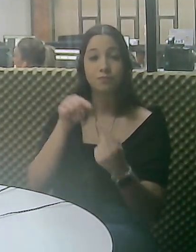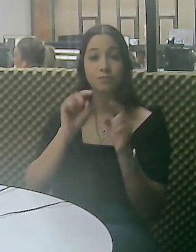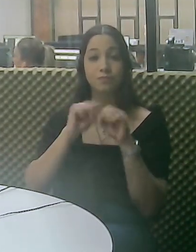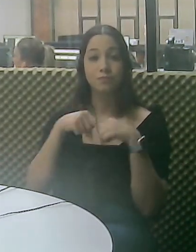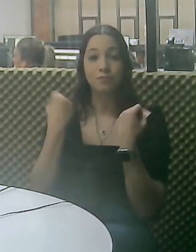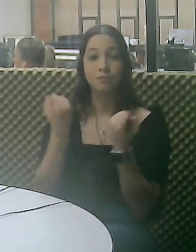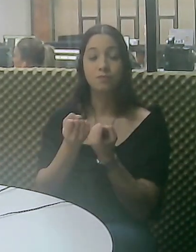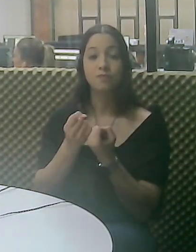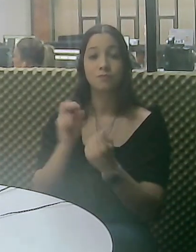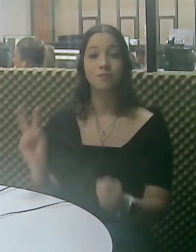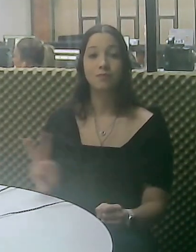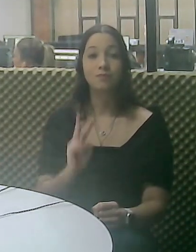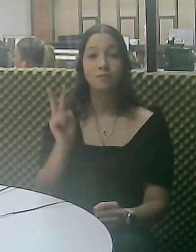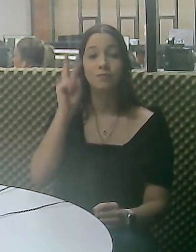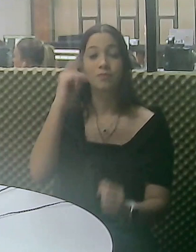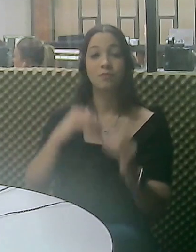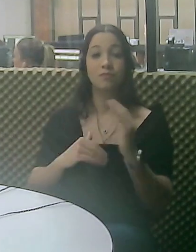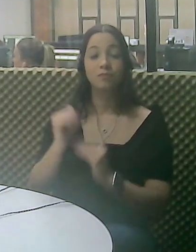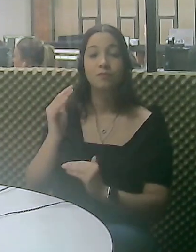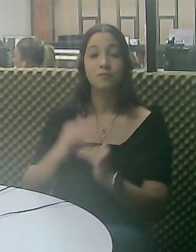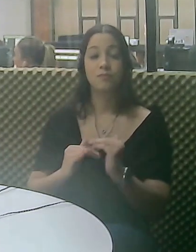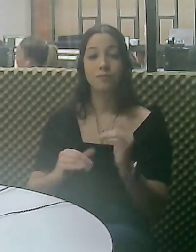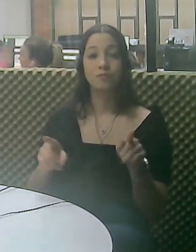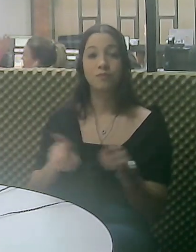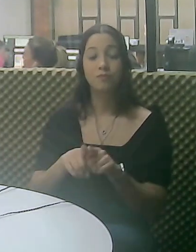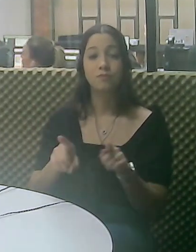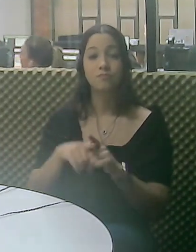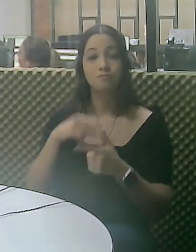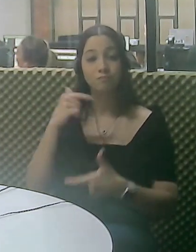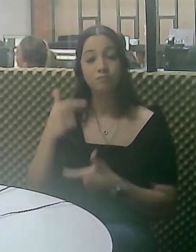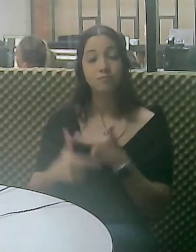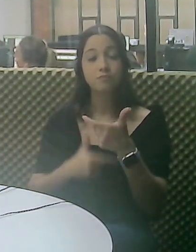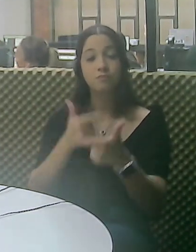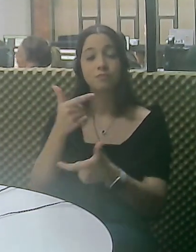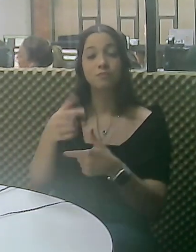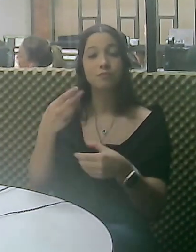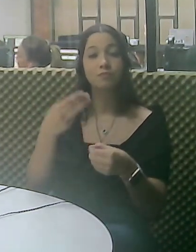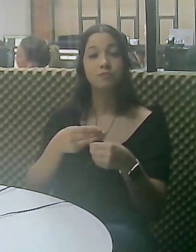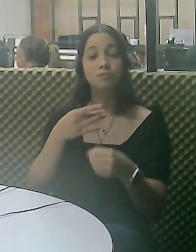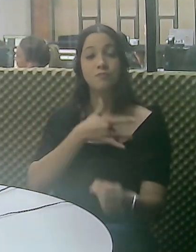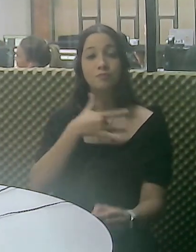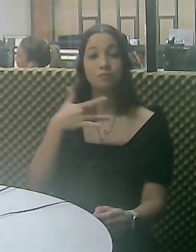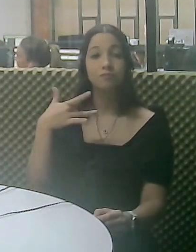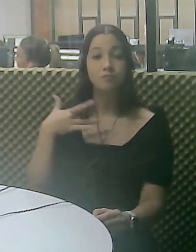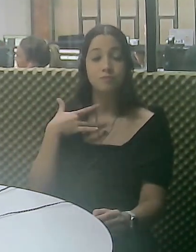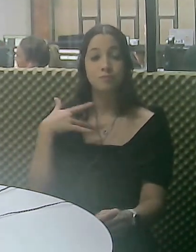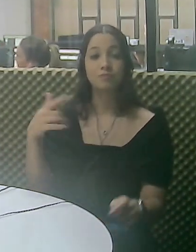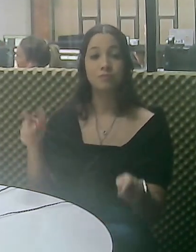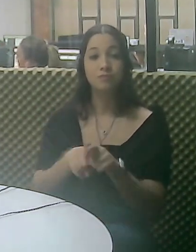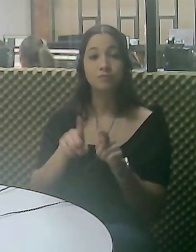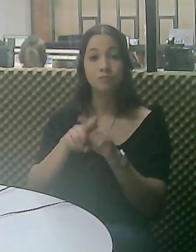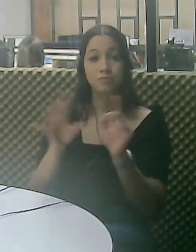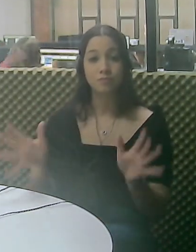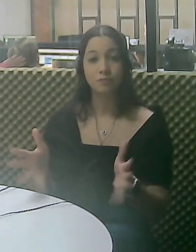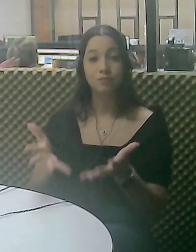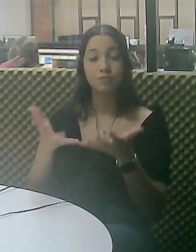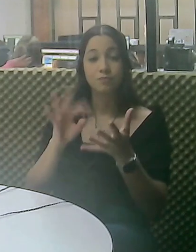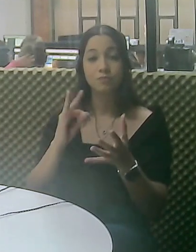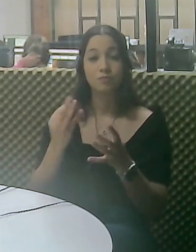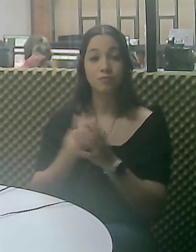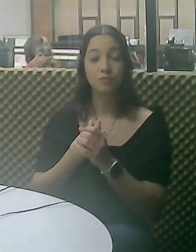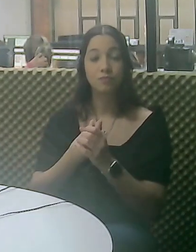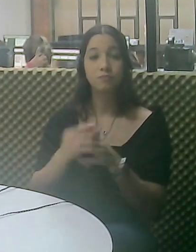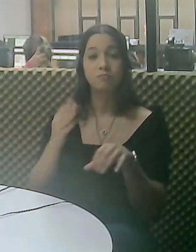Municipal de Saúde. Por isso, o objetivo do seminário é valorizar estes profissionais e o trabalho realizado na Rede